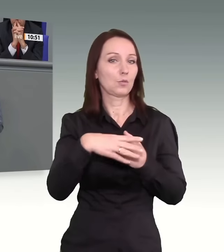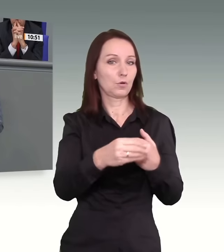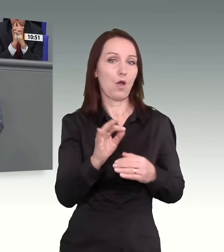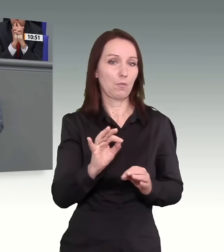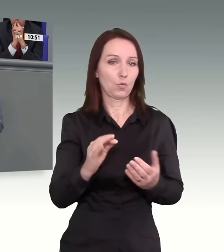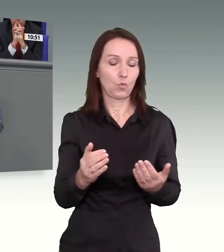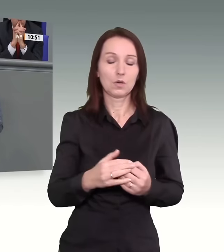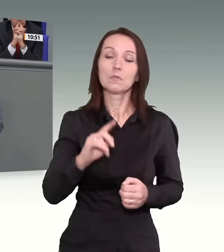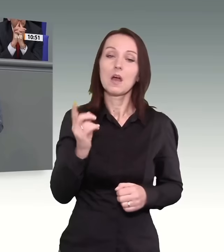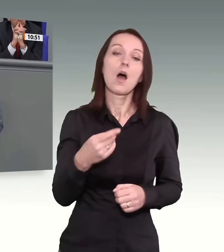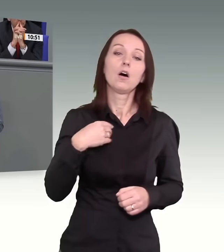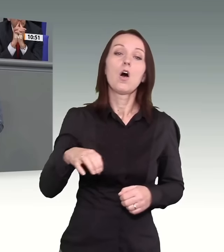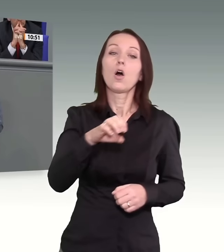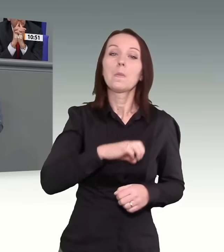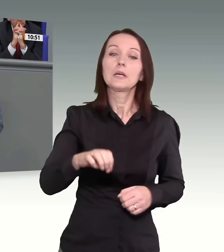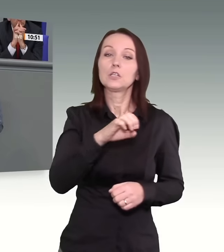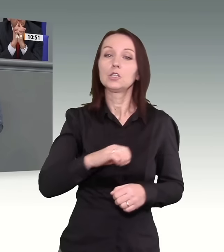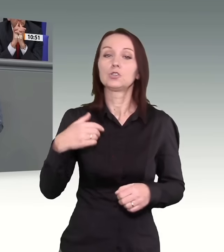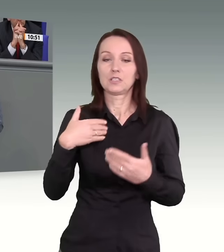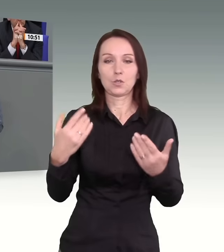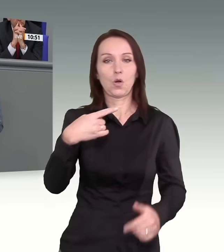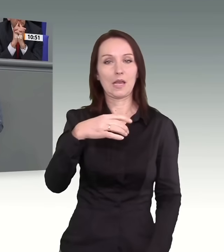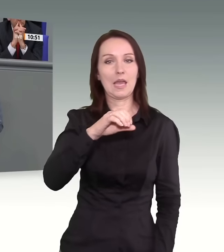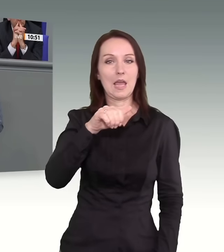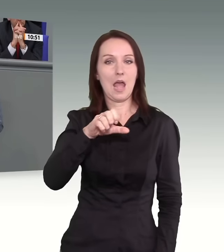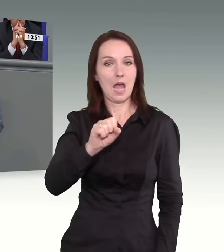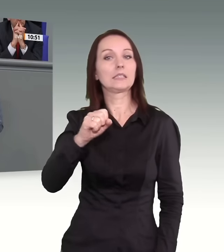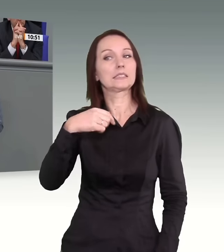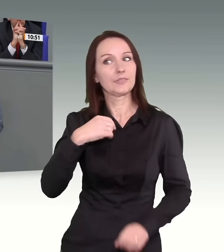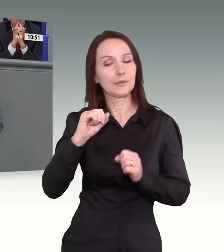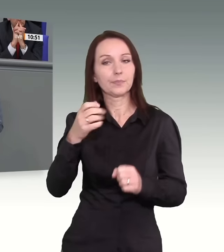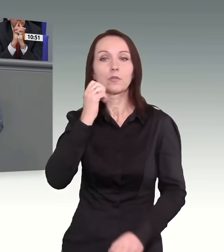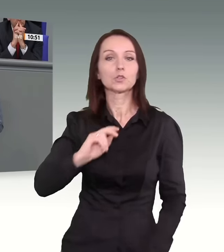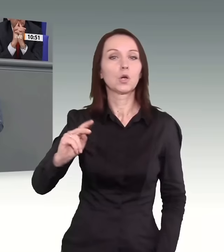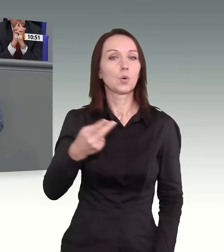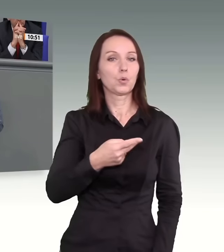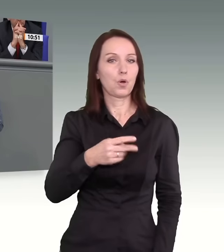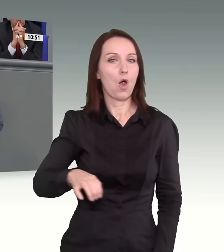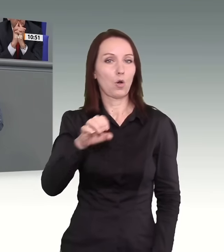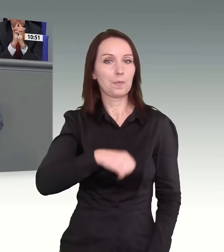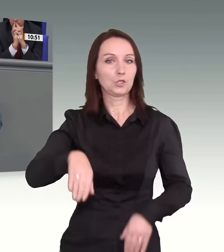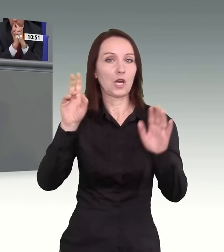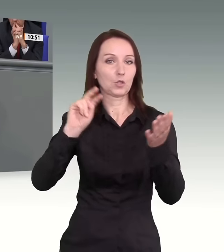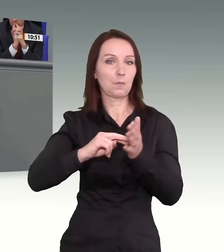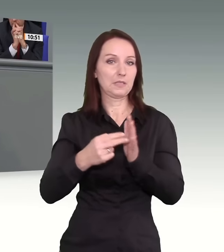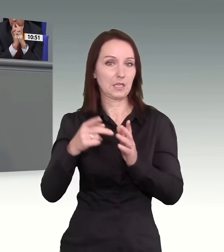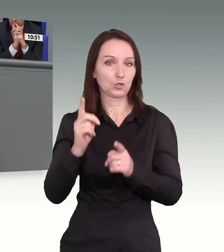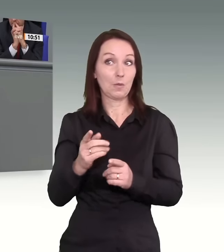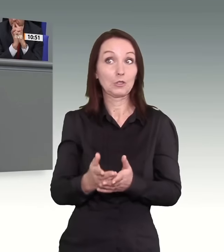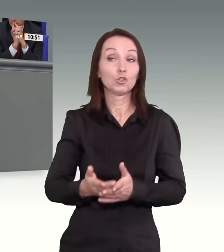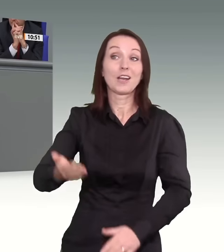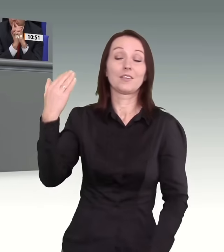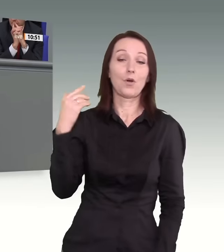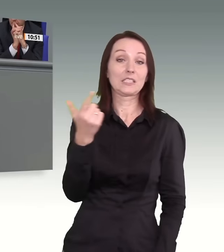Ebene dafür einsetzen, beim GEAS eine gemeinsame europäische Asylpolitik zu machen. Das war ja schon 2015 ein Fehler.